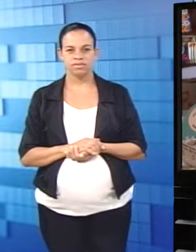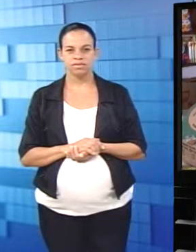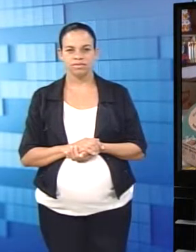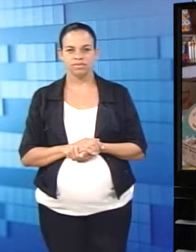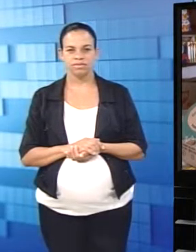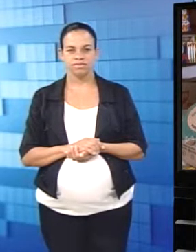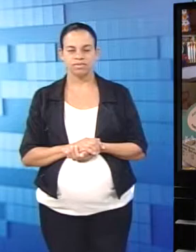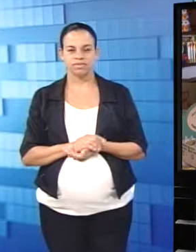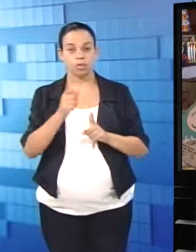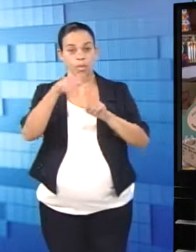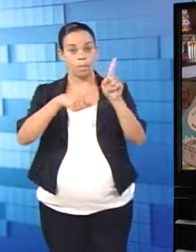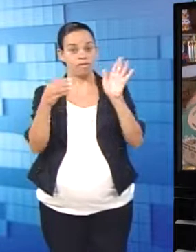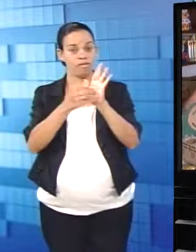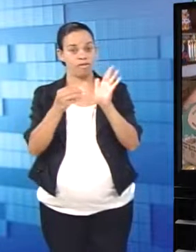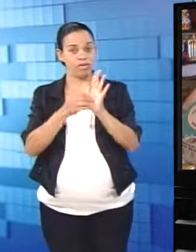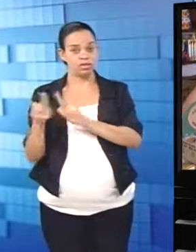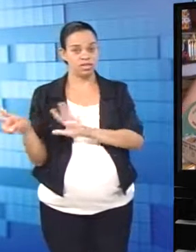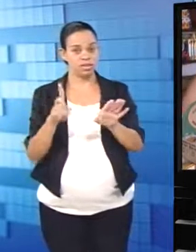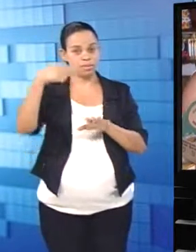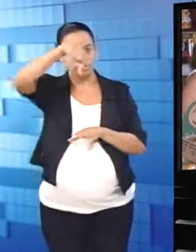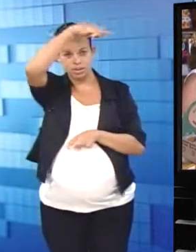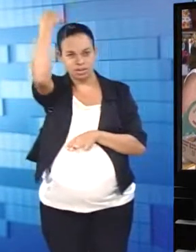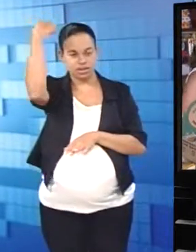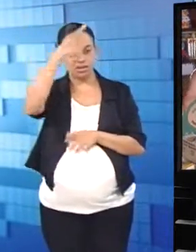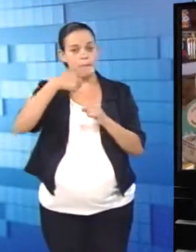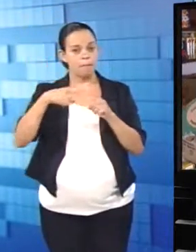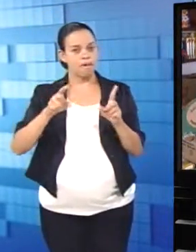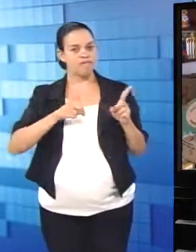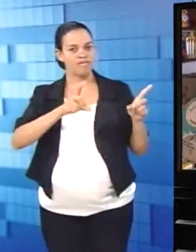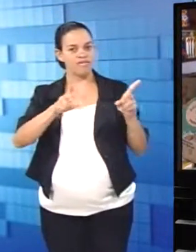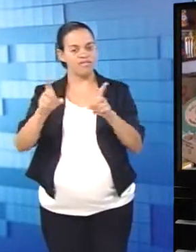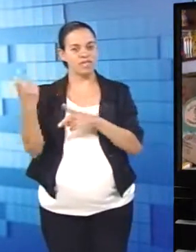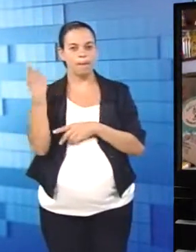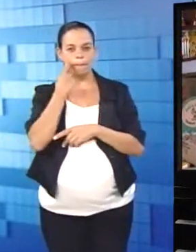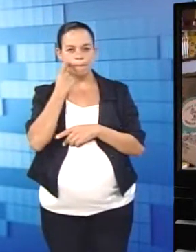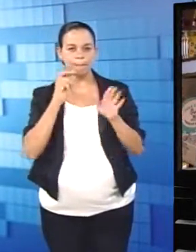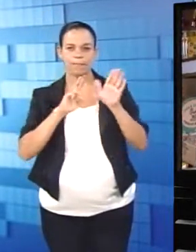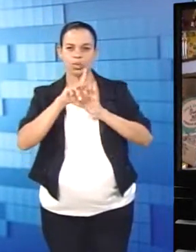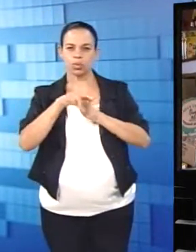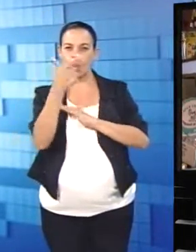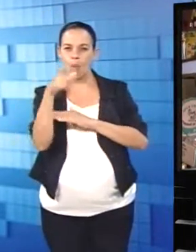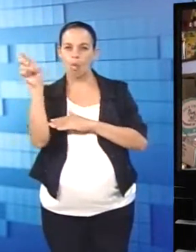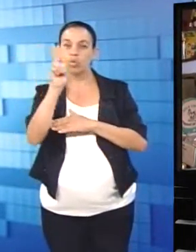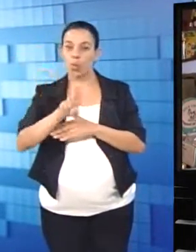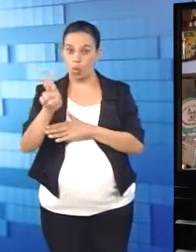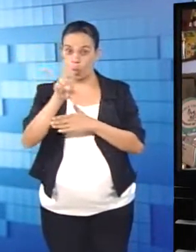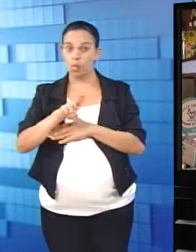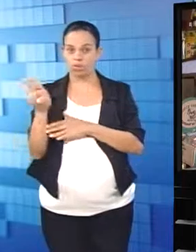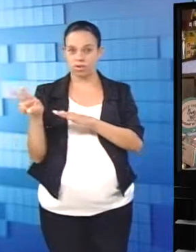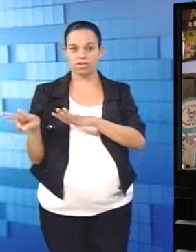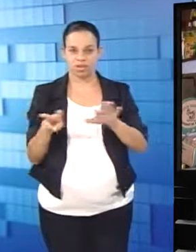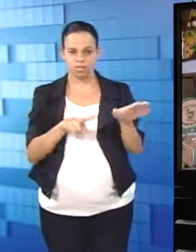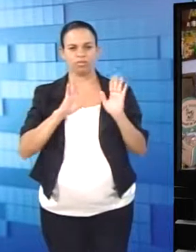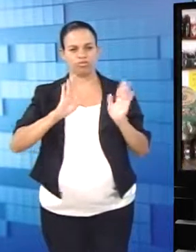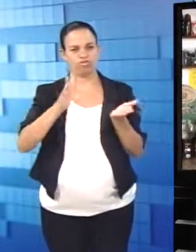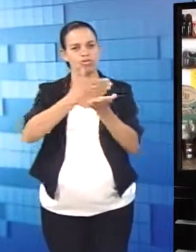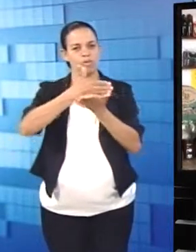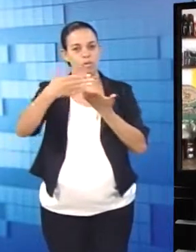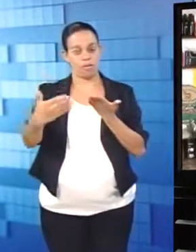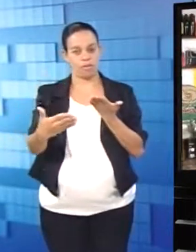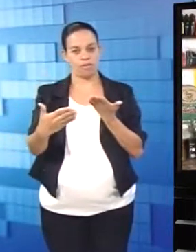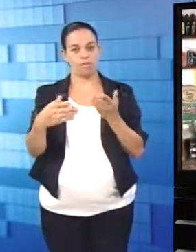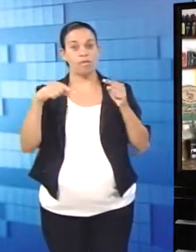Ainda falta um mês para a Semana Santa, mas as vendas de peixes e outros produtos utilizados durante o período já começou.